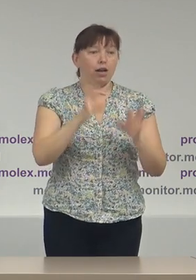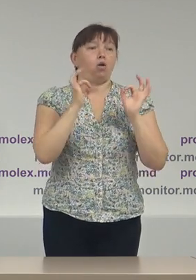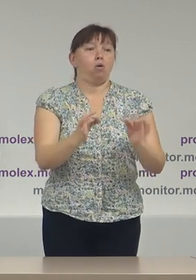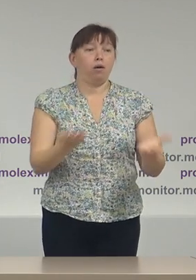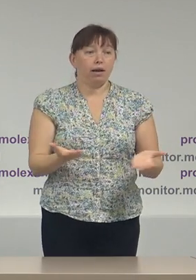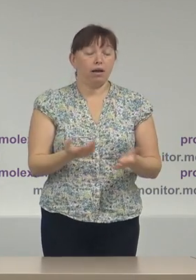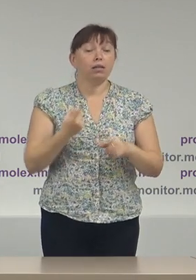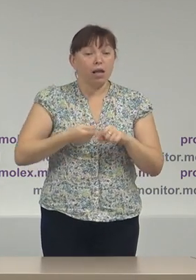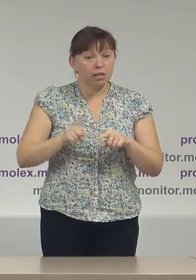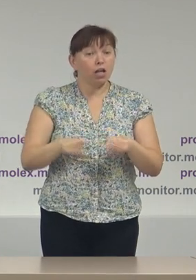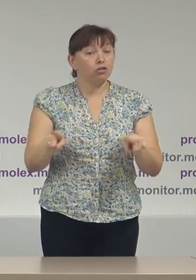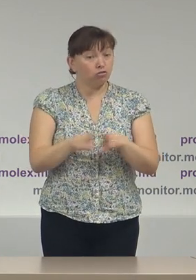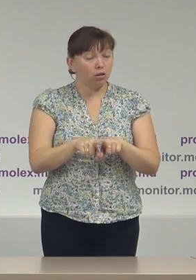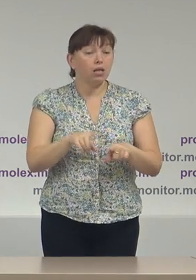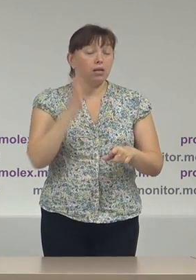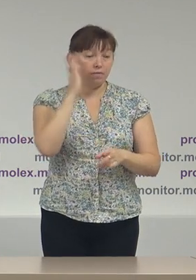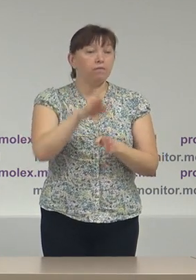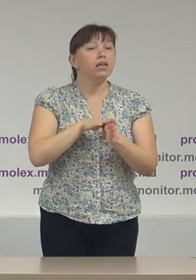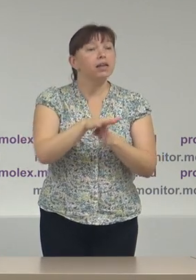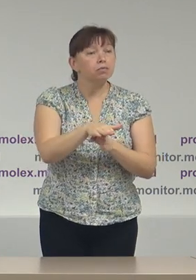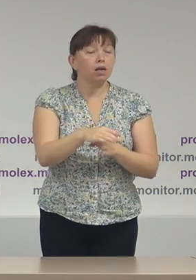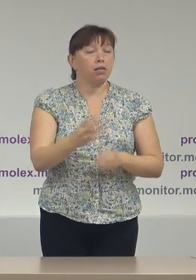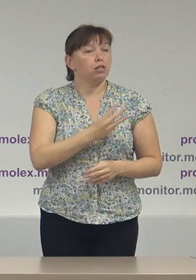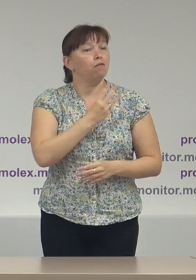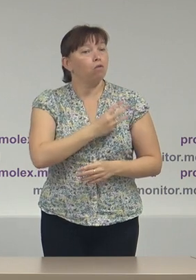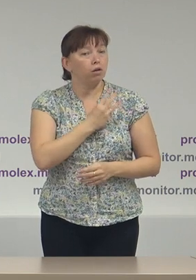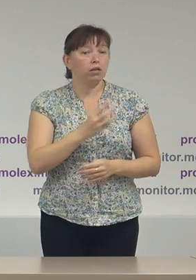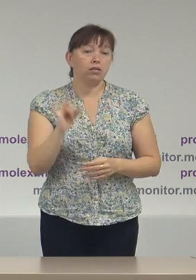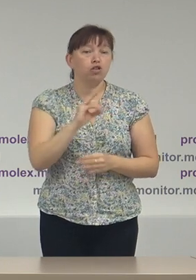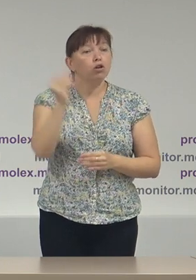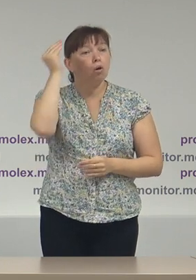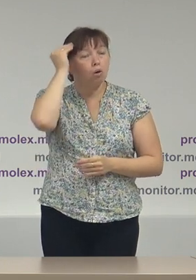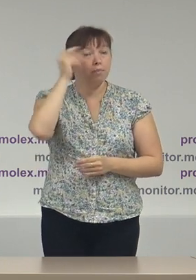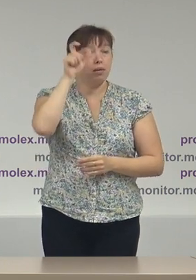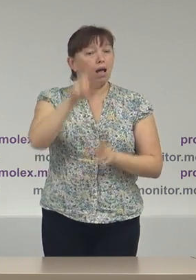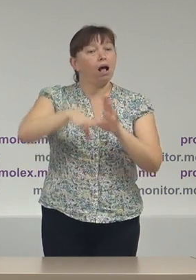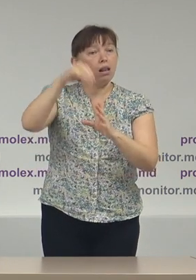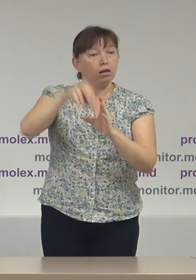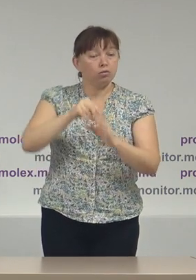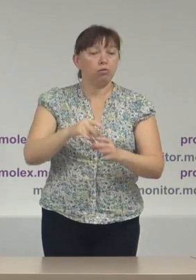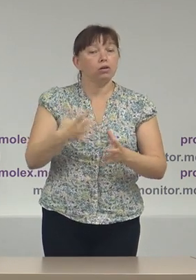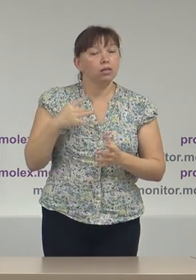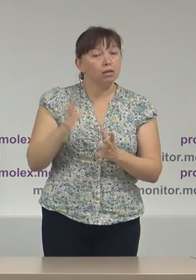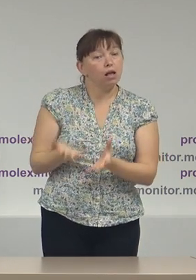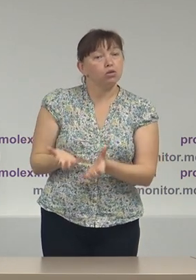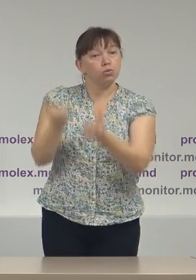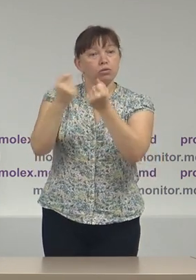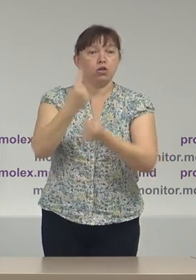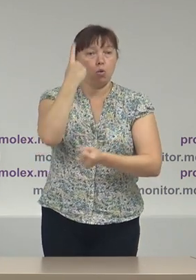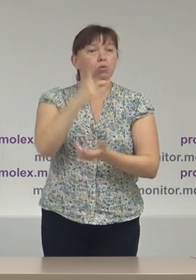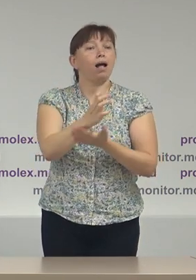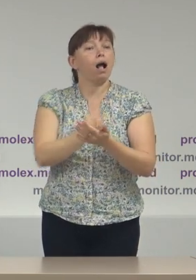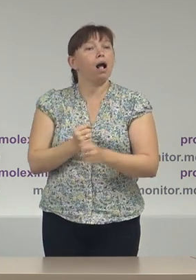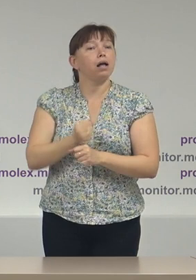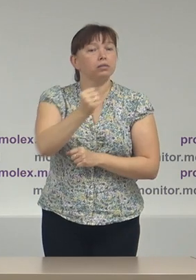Și, în acest fel, să fie respectată voința și opinia alegătorului de a susține un candidat și nu